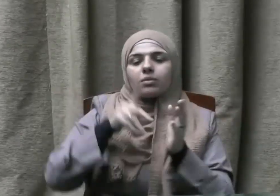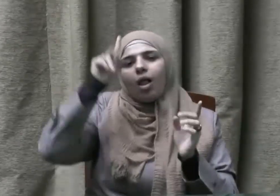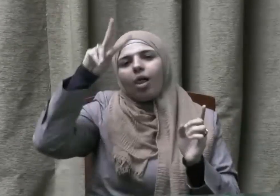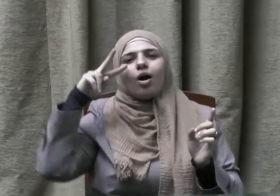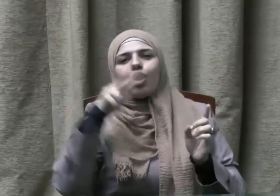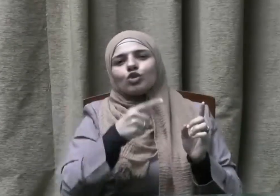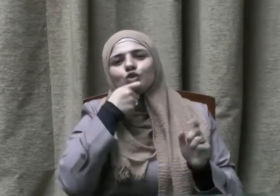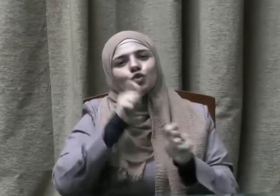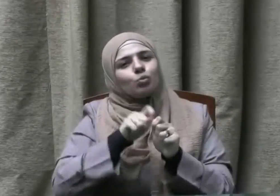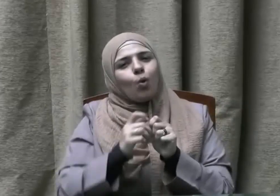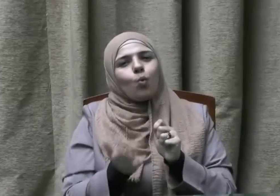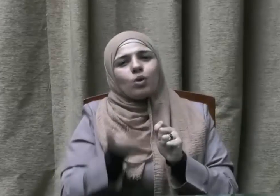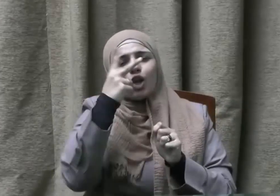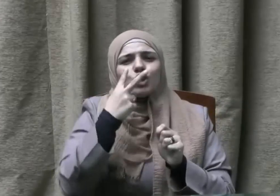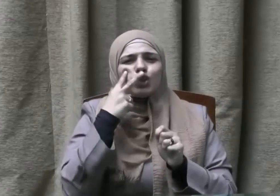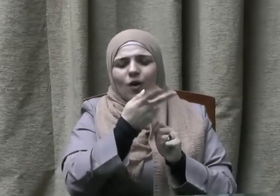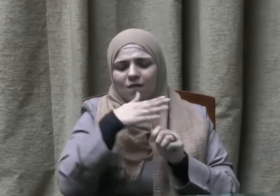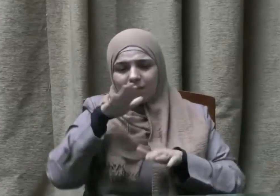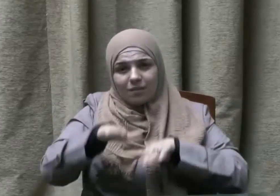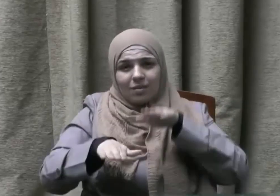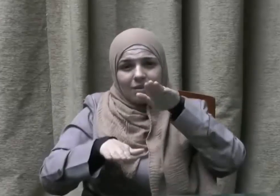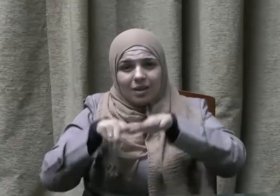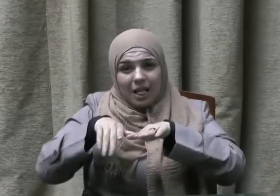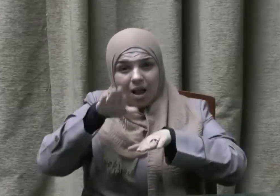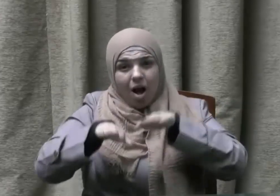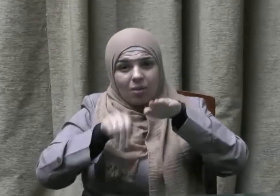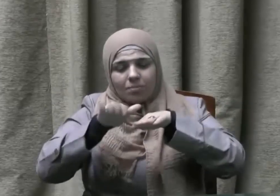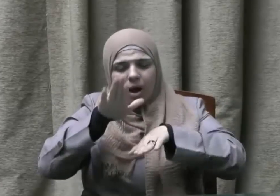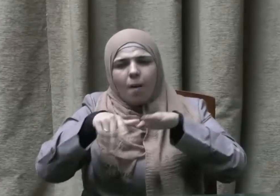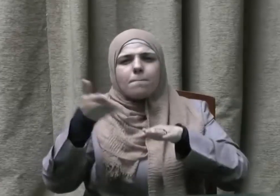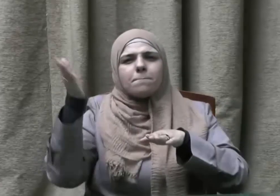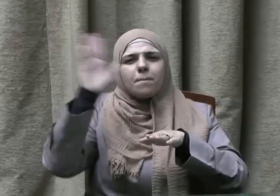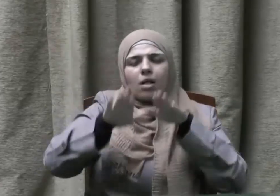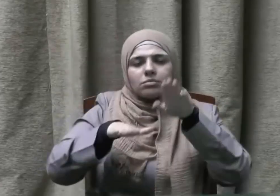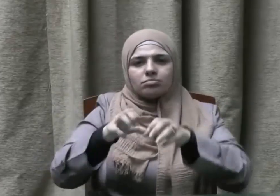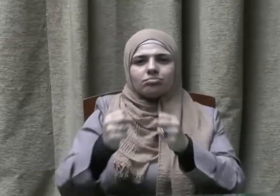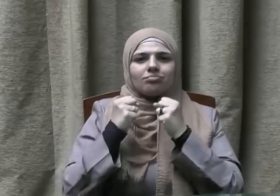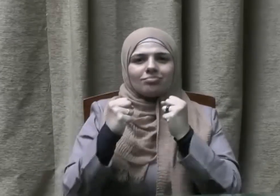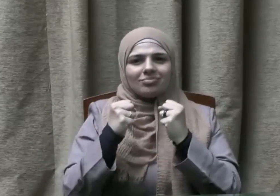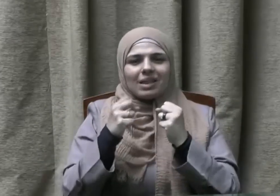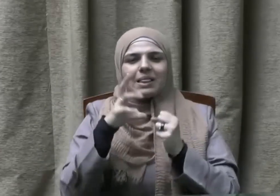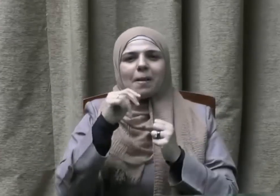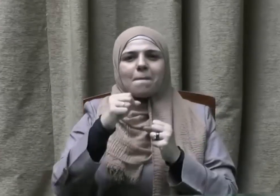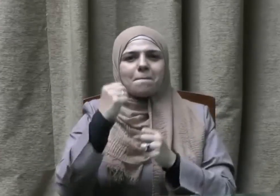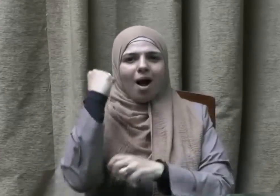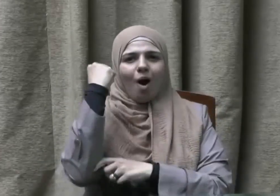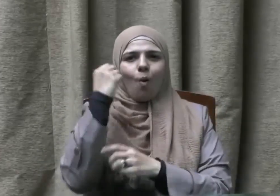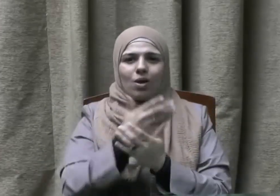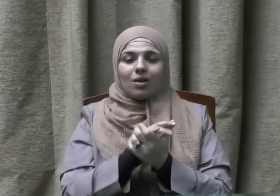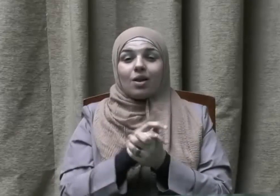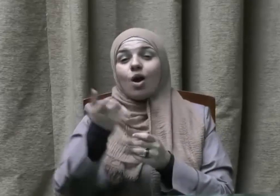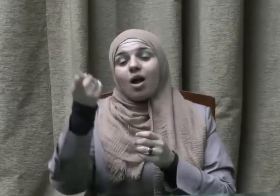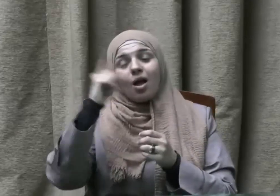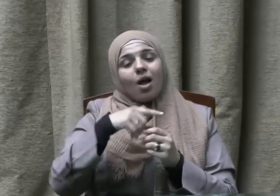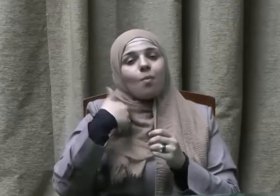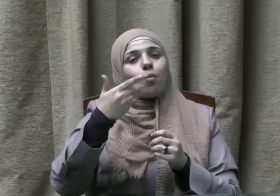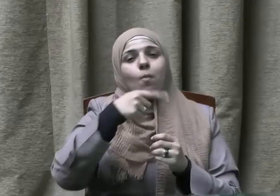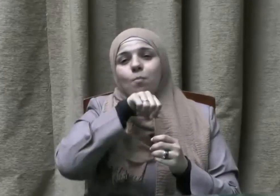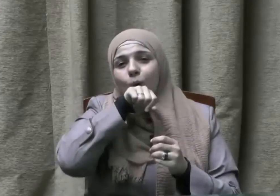جنازة قال أبو بكر أنا قال فمن أطعم منكم اليوم مسكينا قال أبو